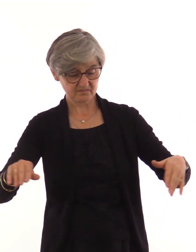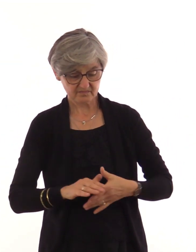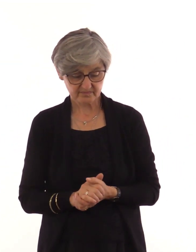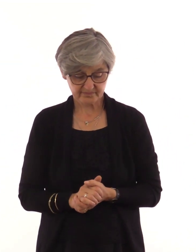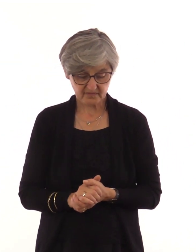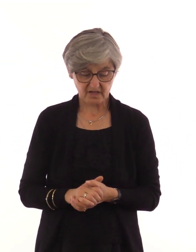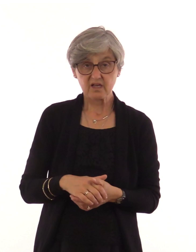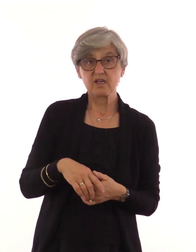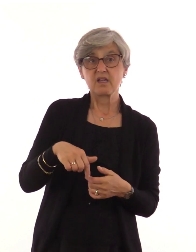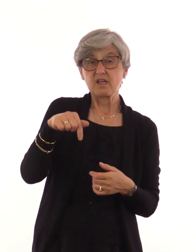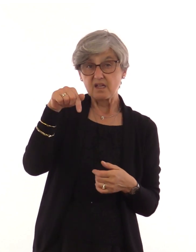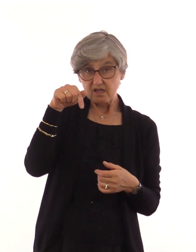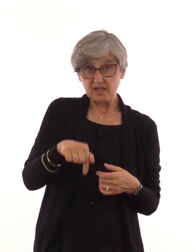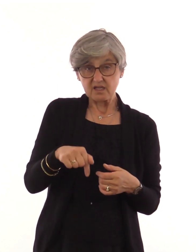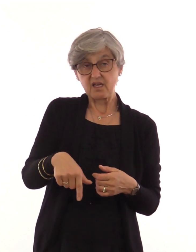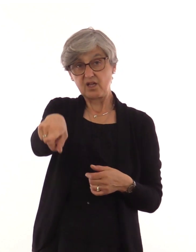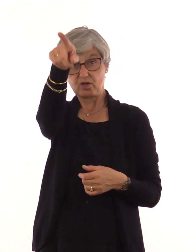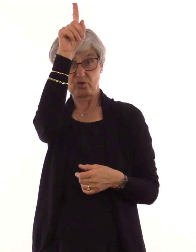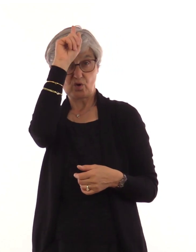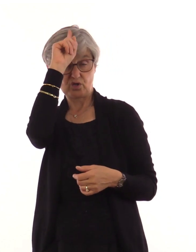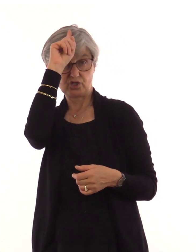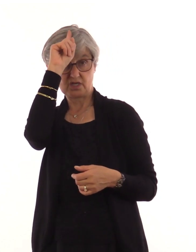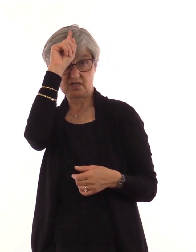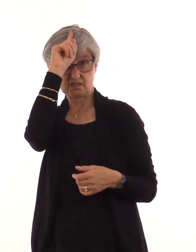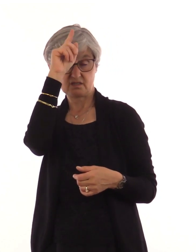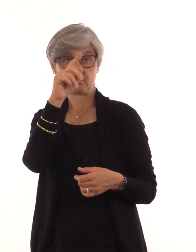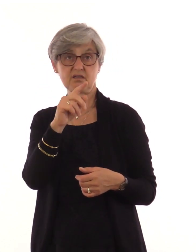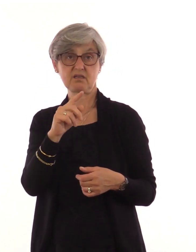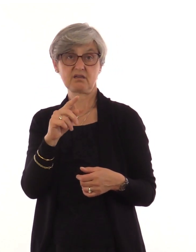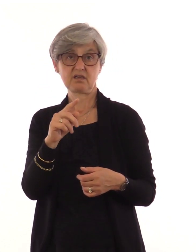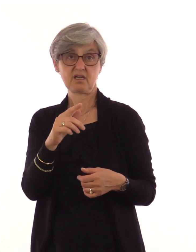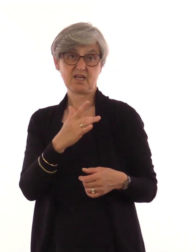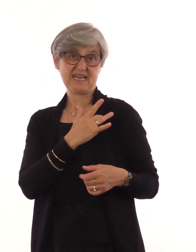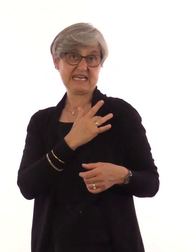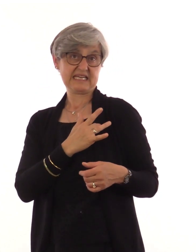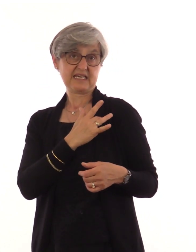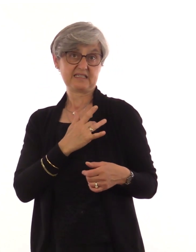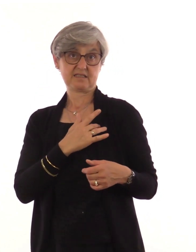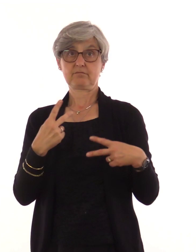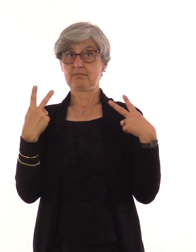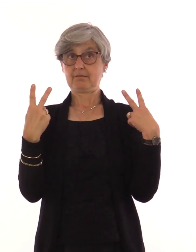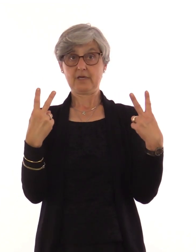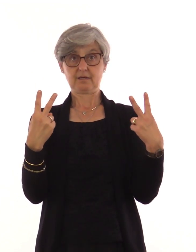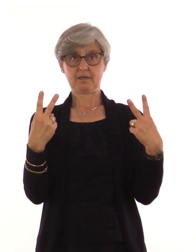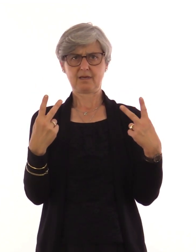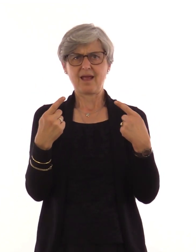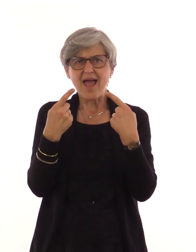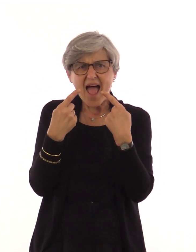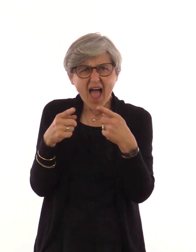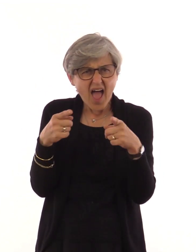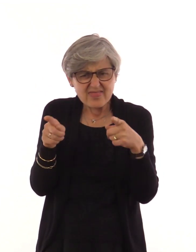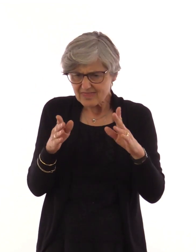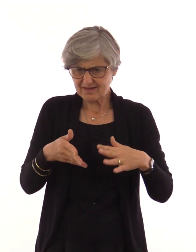Sie wollen nicht, dass es andere Religionen gibt und sagen, der Islam ist keine gute